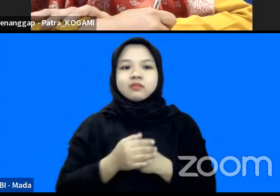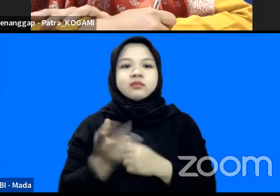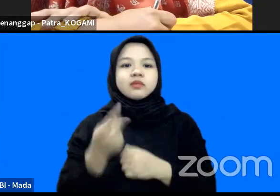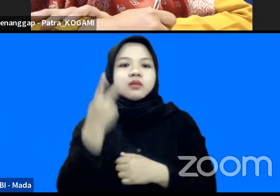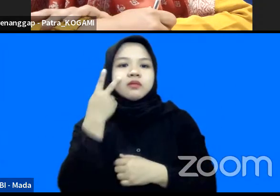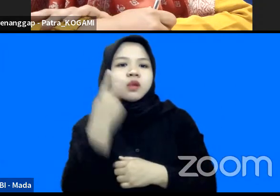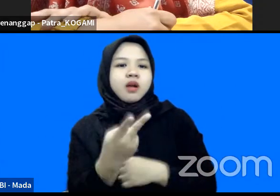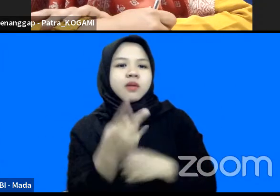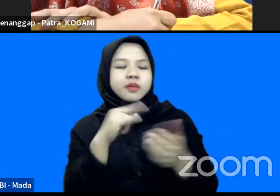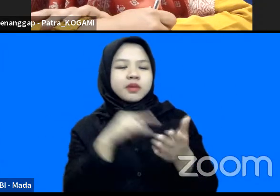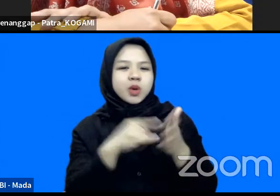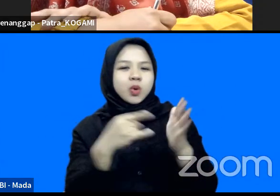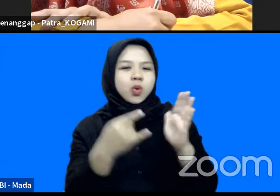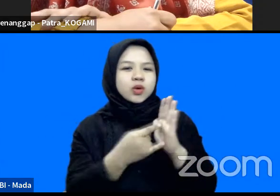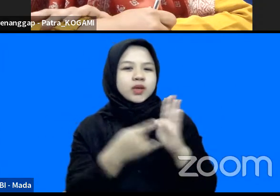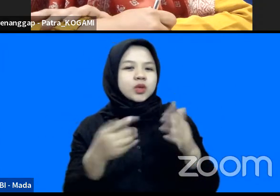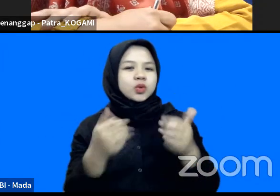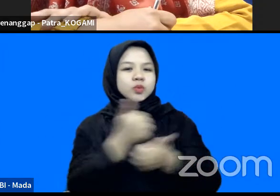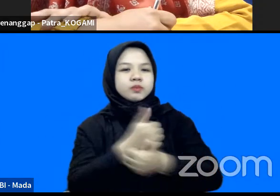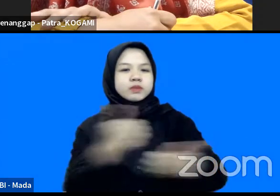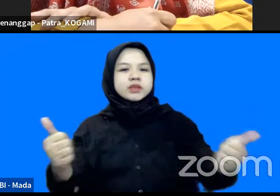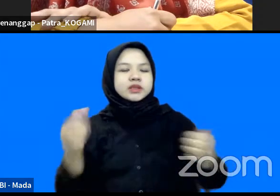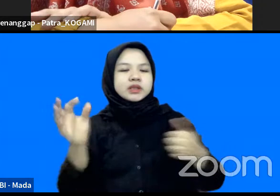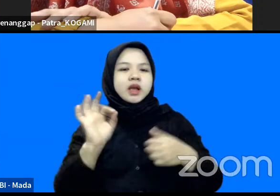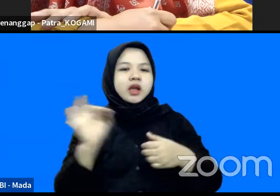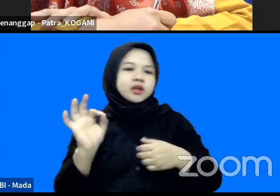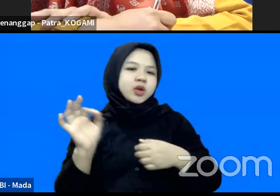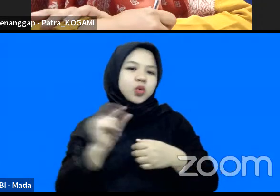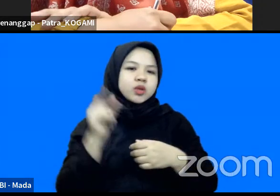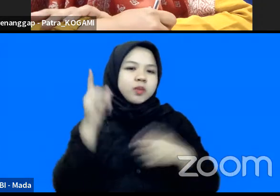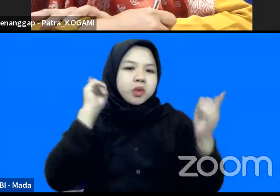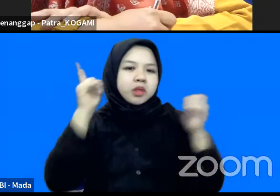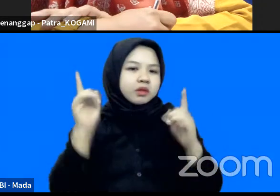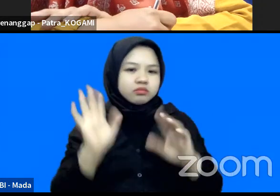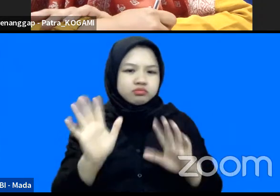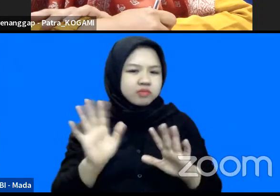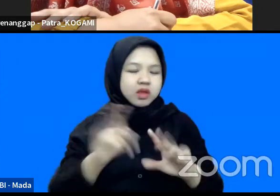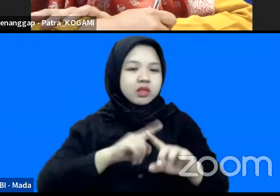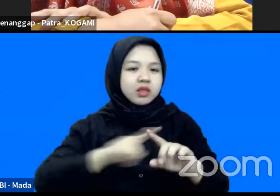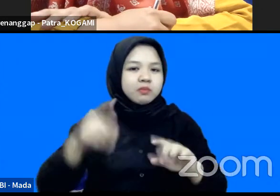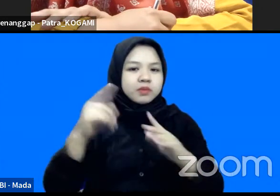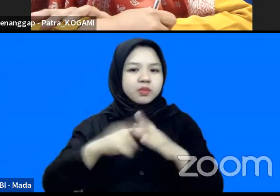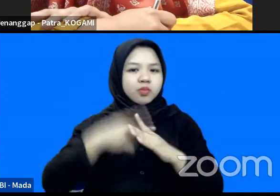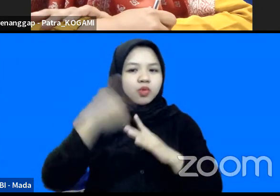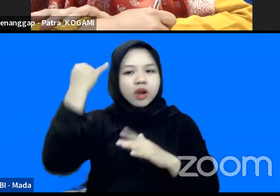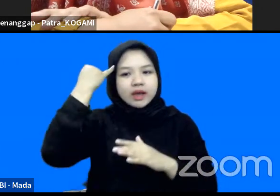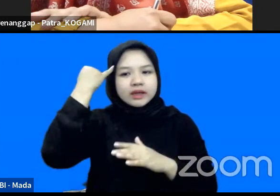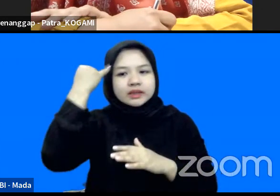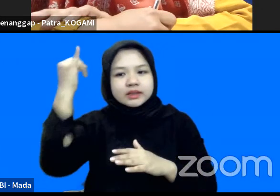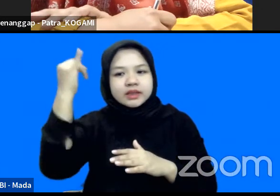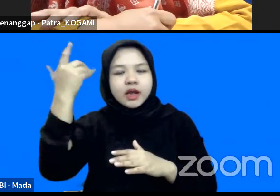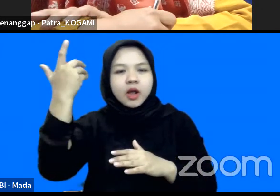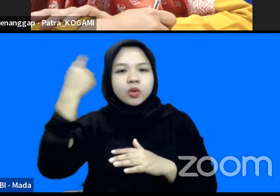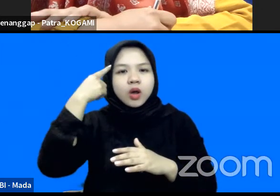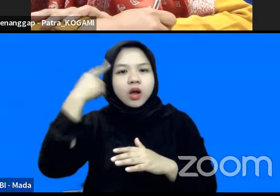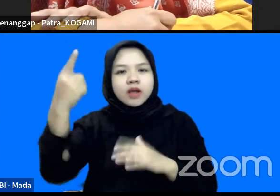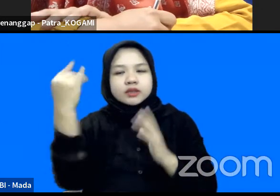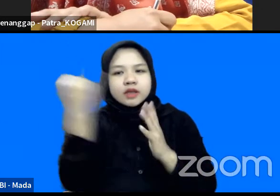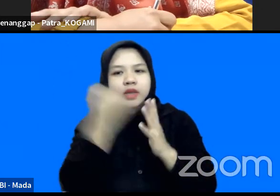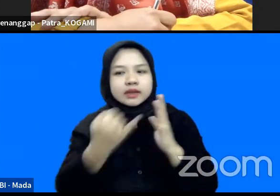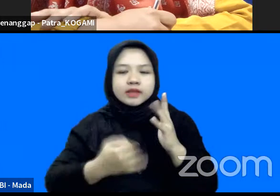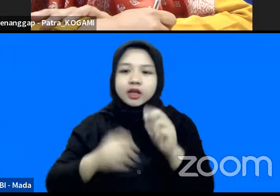teknologi itu bersih dari urusan politik tapi enggak sejak ide gagasan desain itu